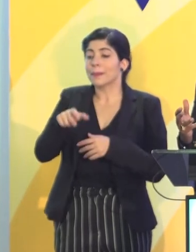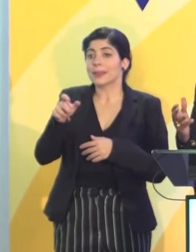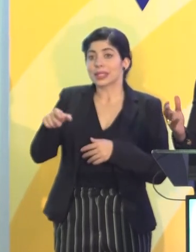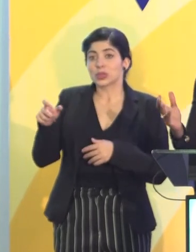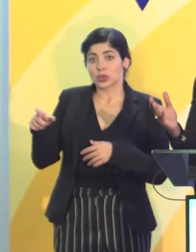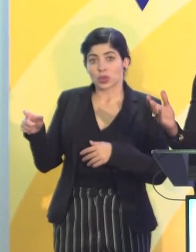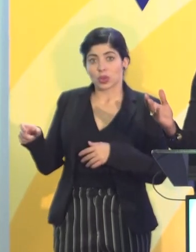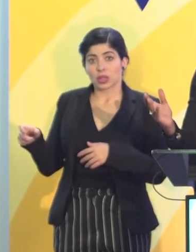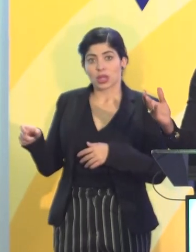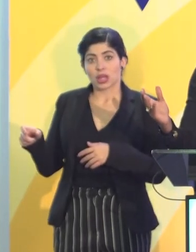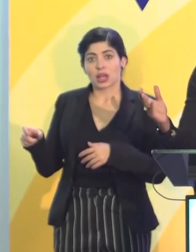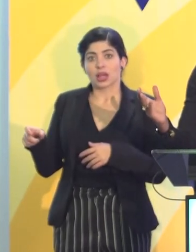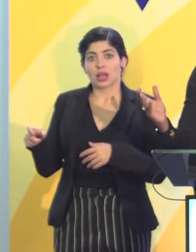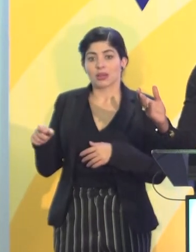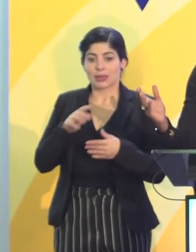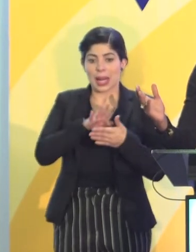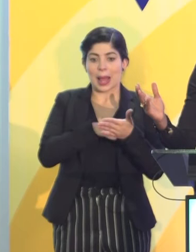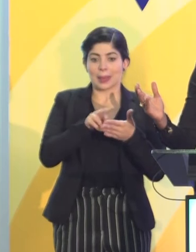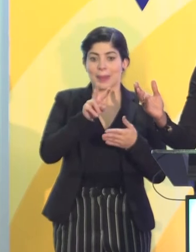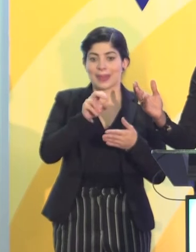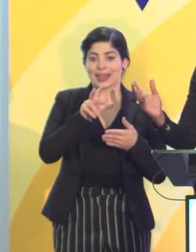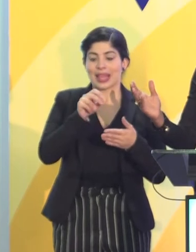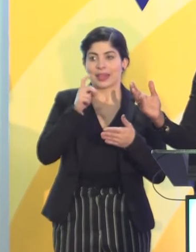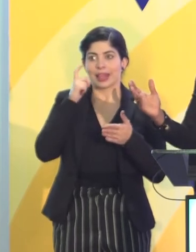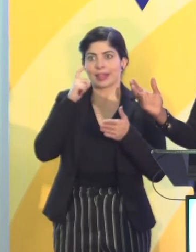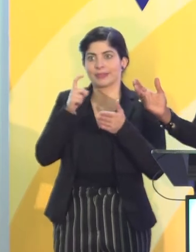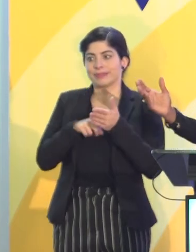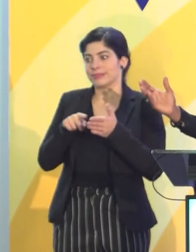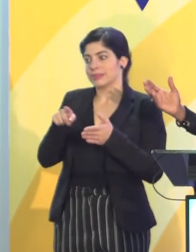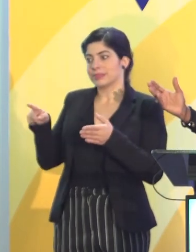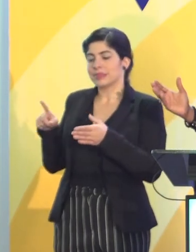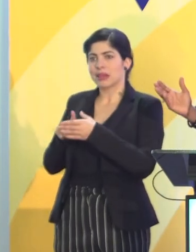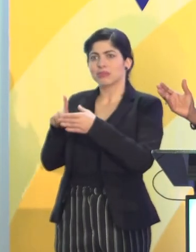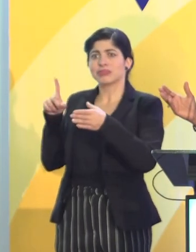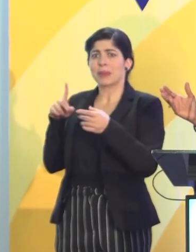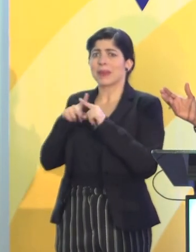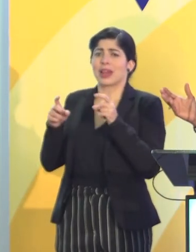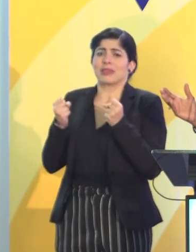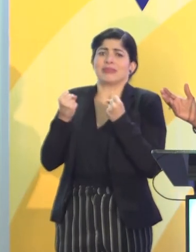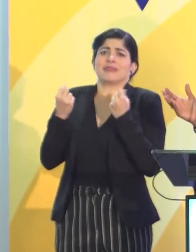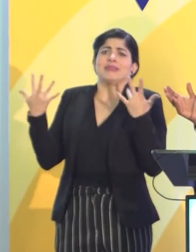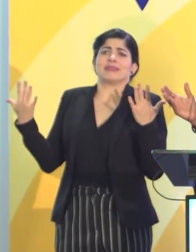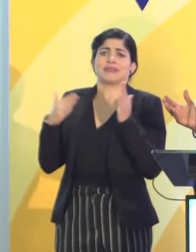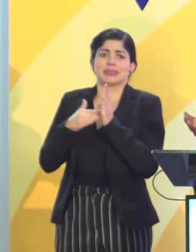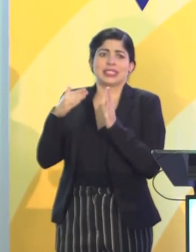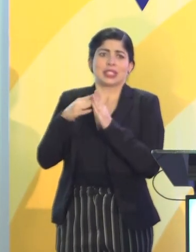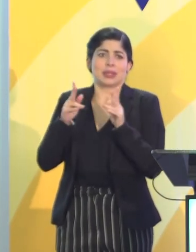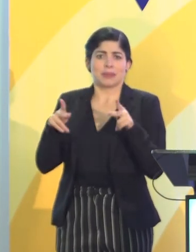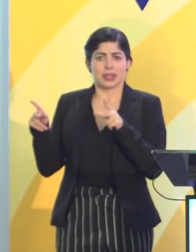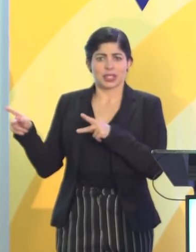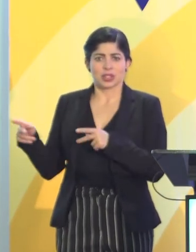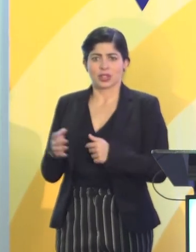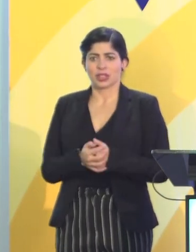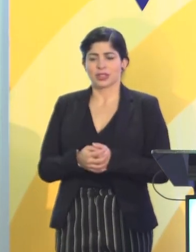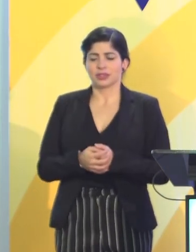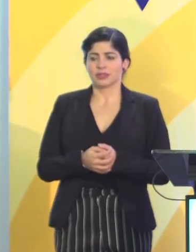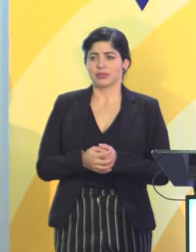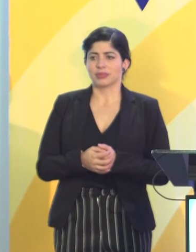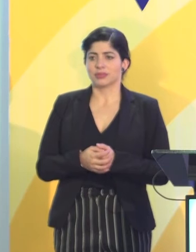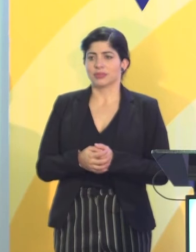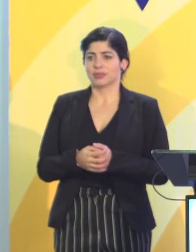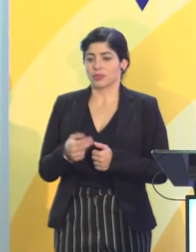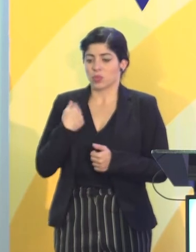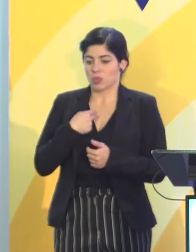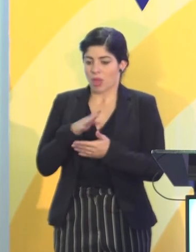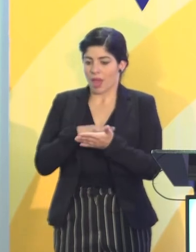que la Agenda 2030 reconoció, se han quedado atrás, pero son millones, son millones de personas. Es